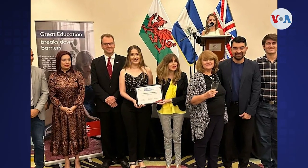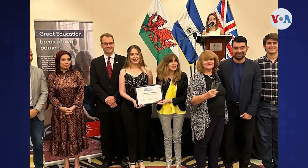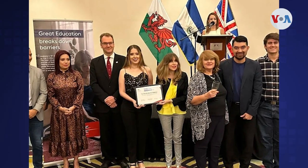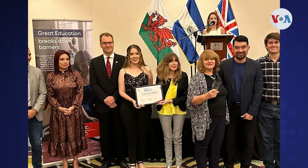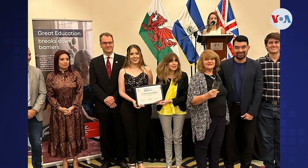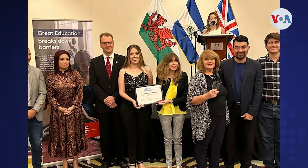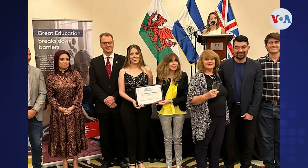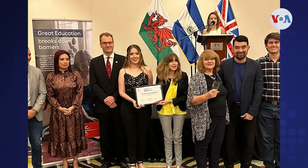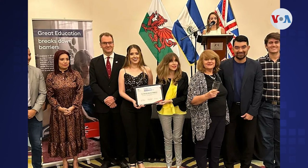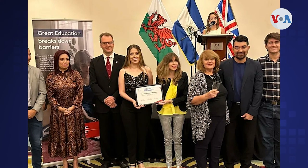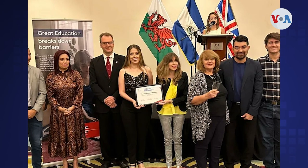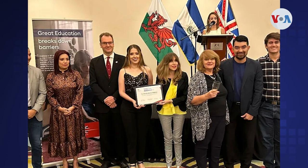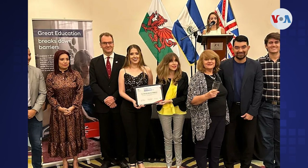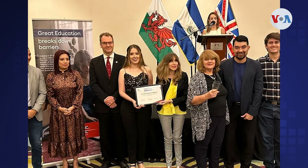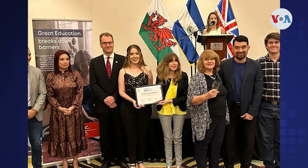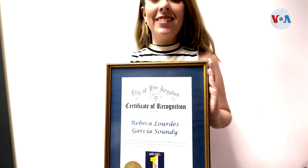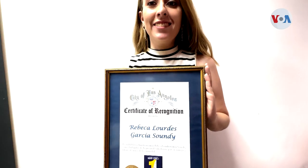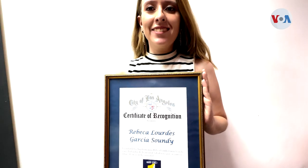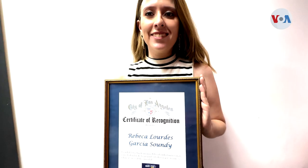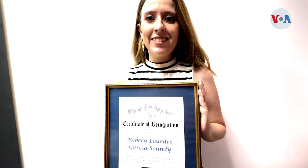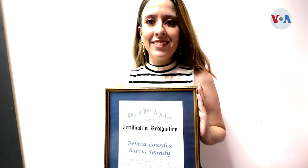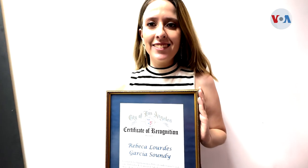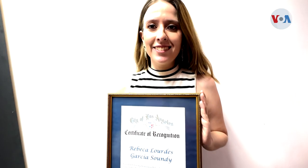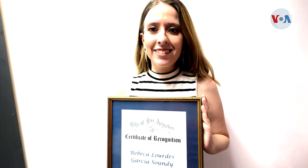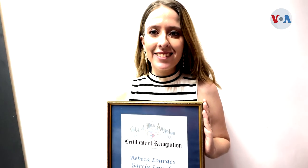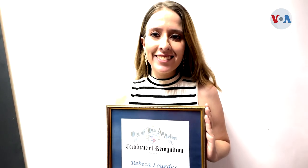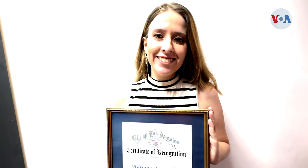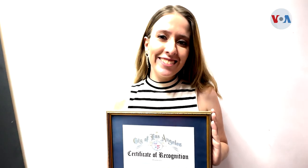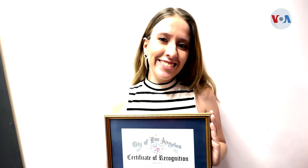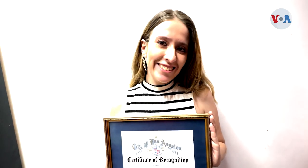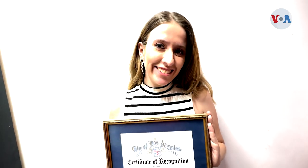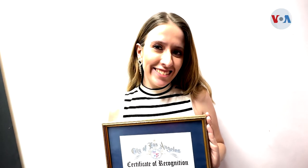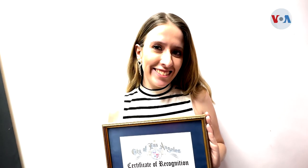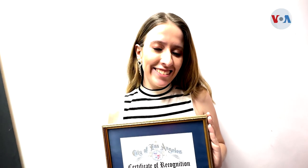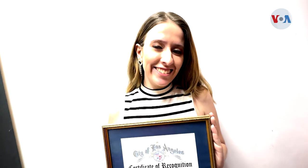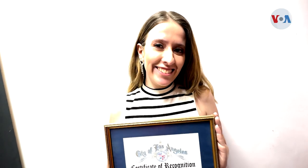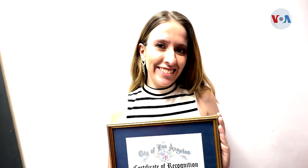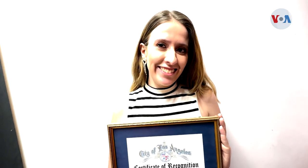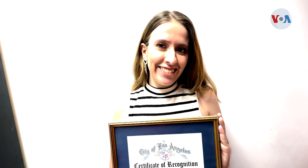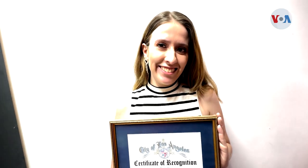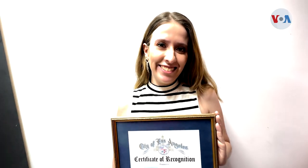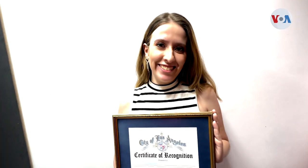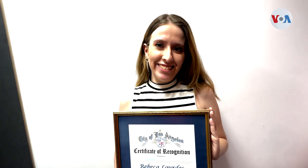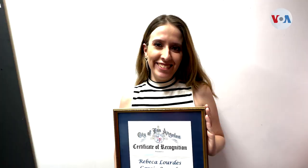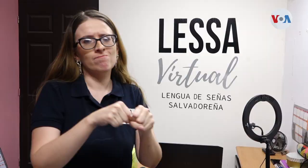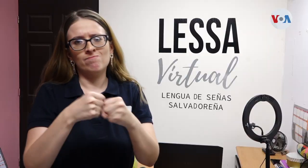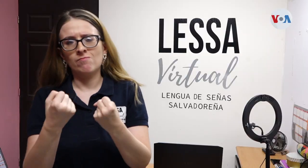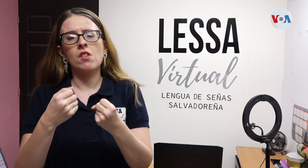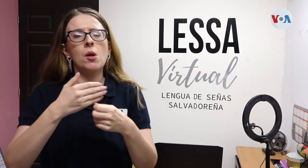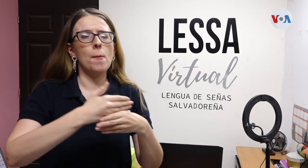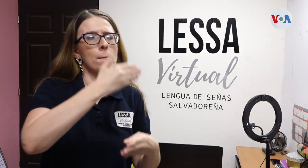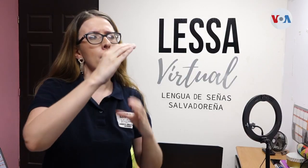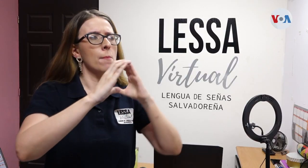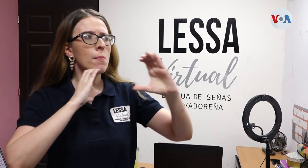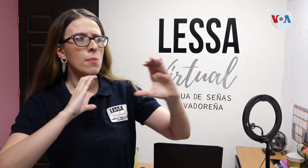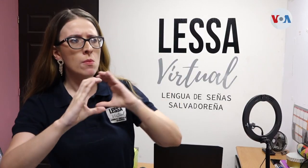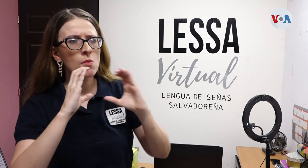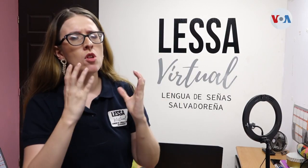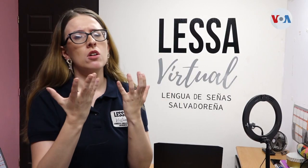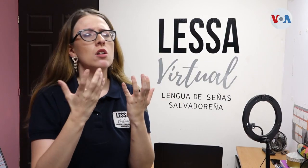congresos y ha ganado reconocimientos internacionales. He tenido que vivenciar muchas barreras en las cuales también